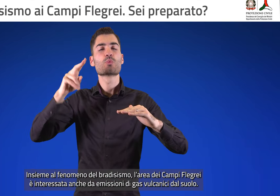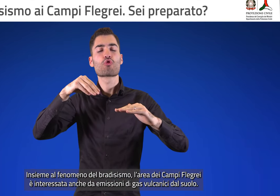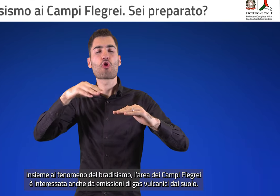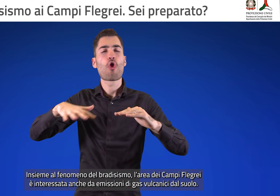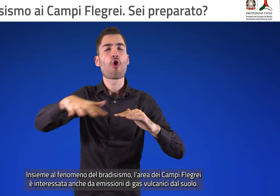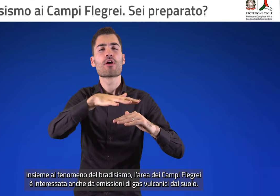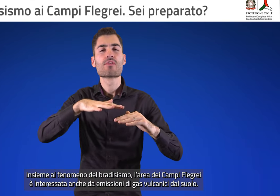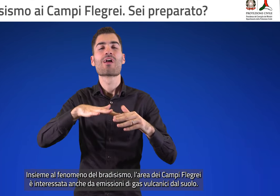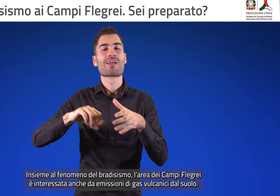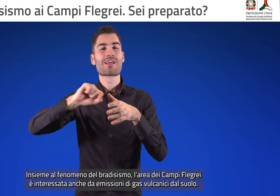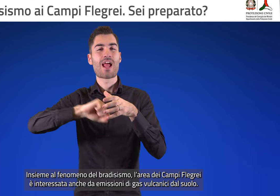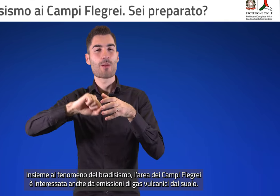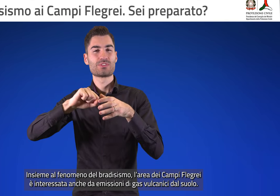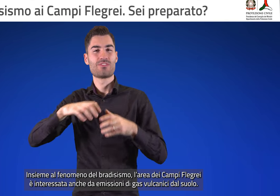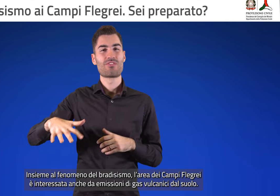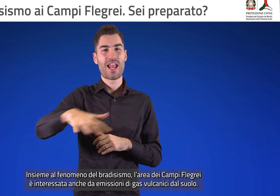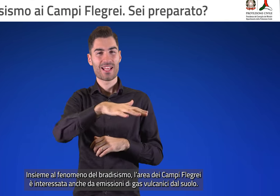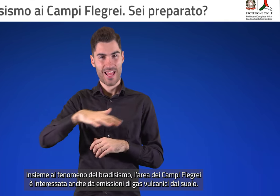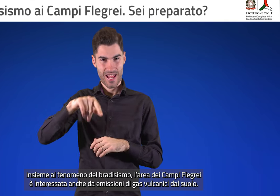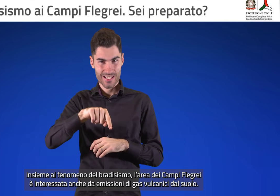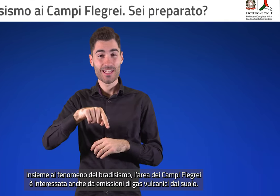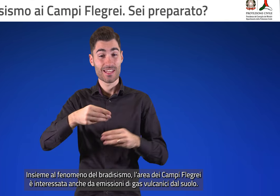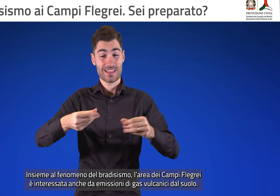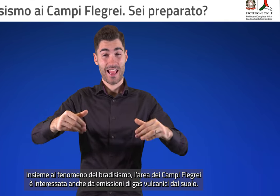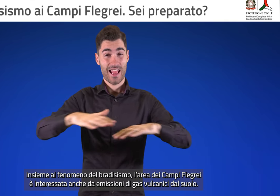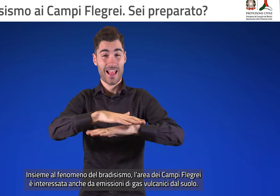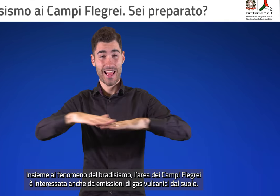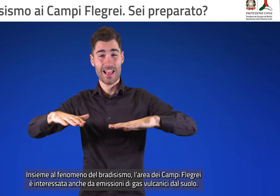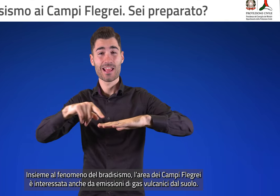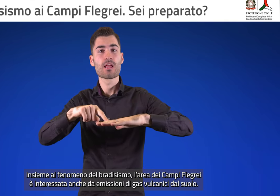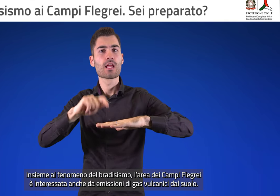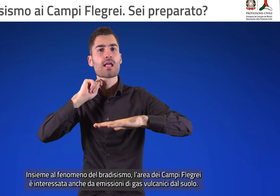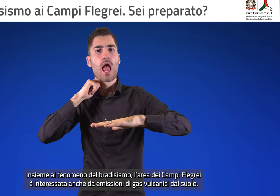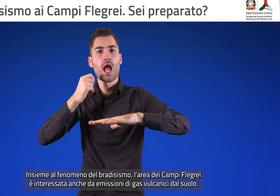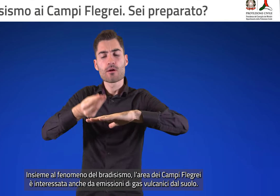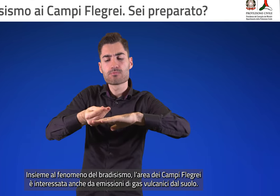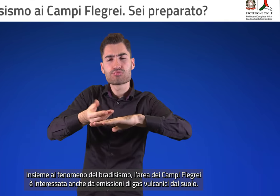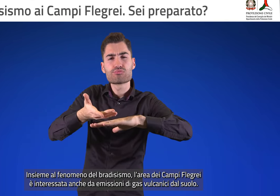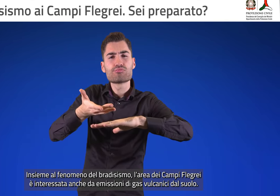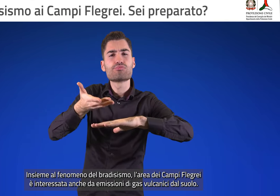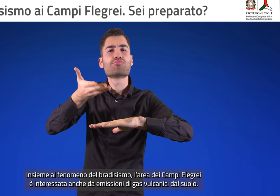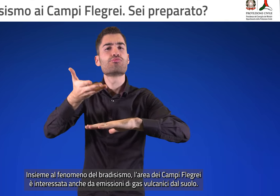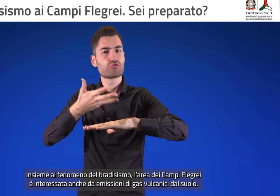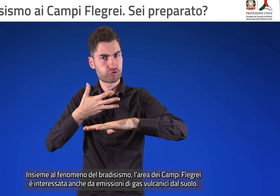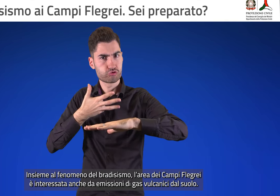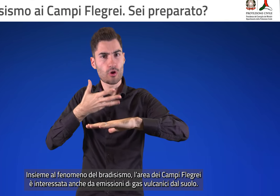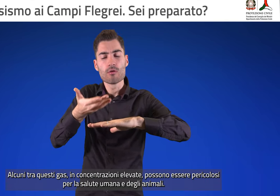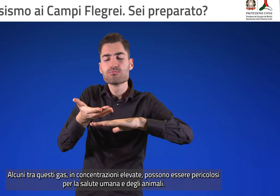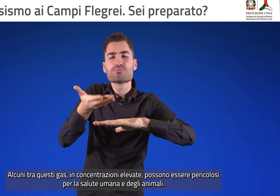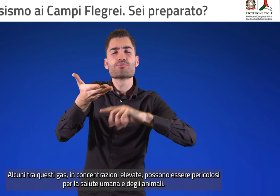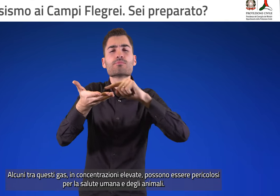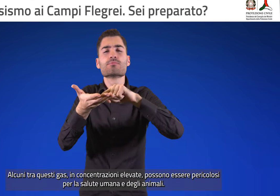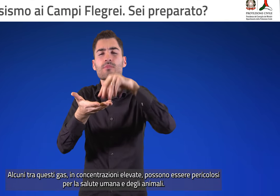Insieme al fenomeno del bradisismo, l'area dei campi flegrei è interessata anche da emissioni di gas vulcanici dal suolo.